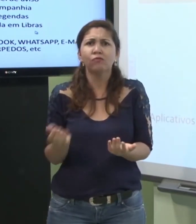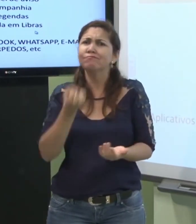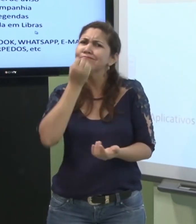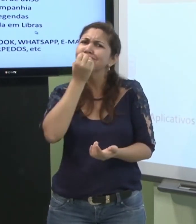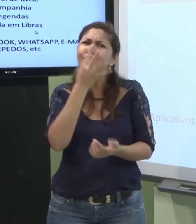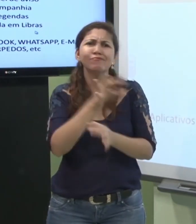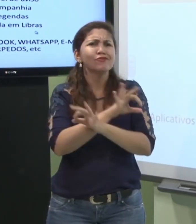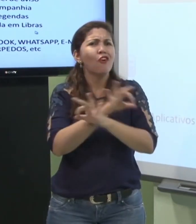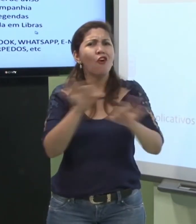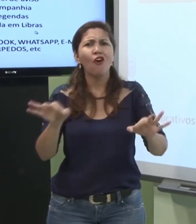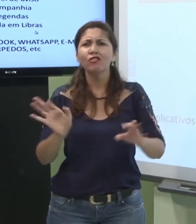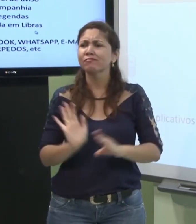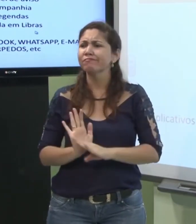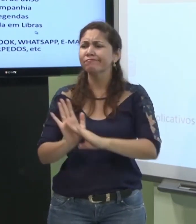que auxiliam o surdo.